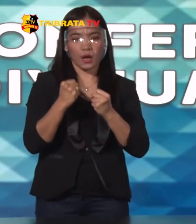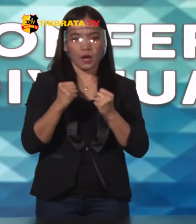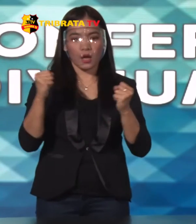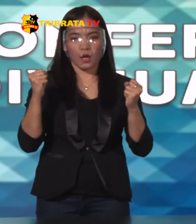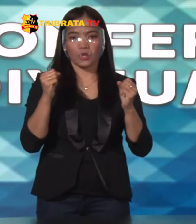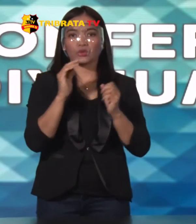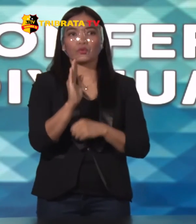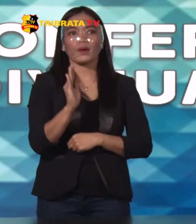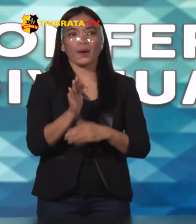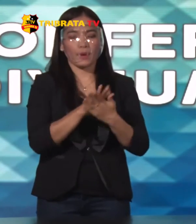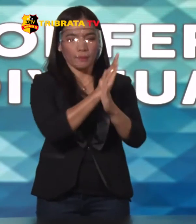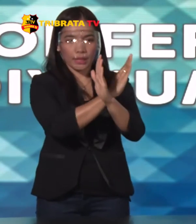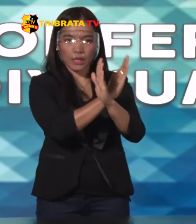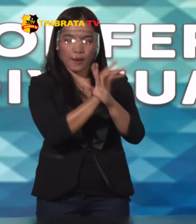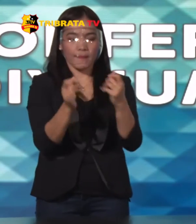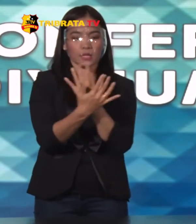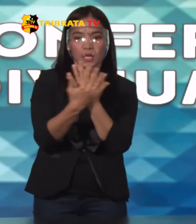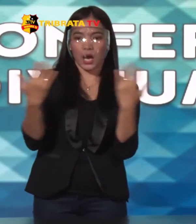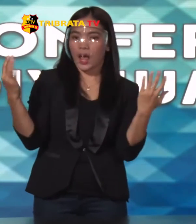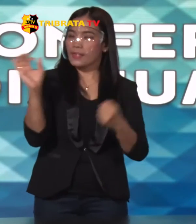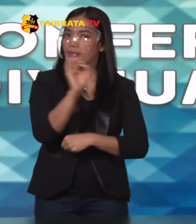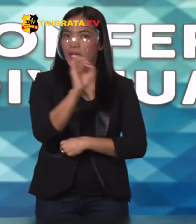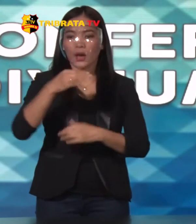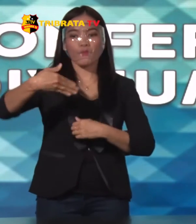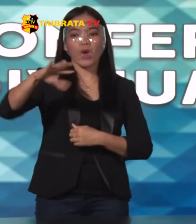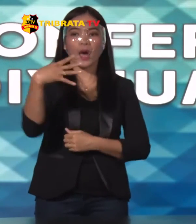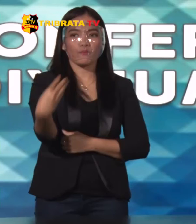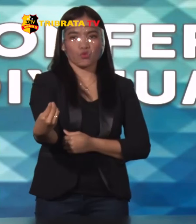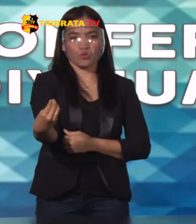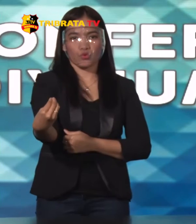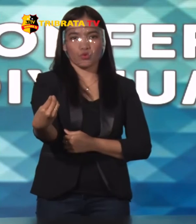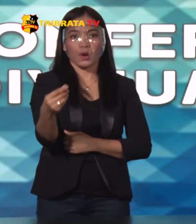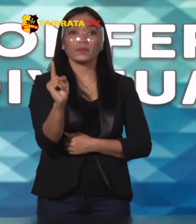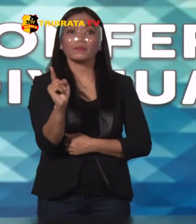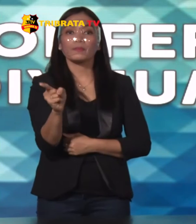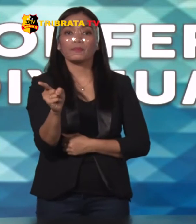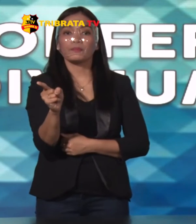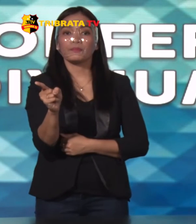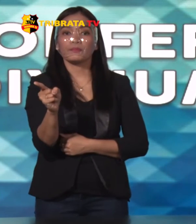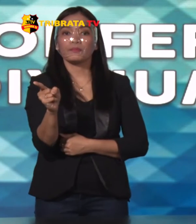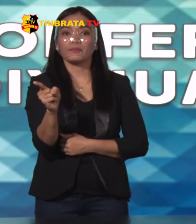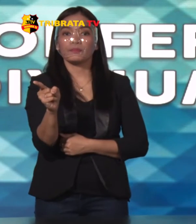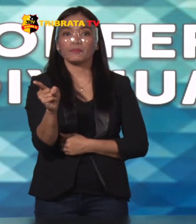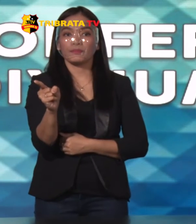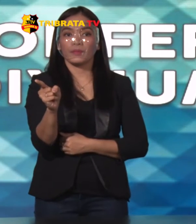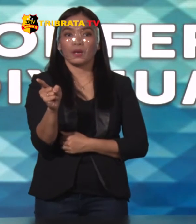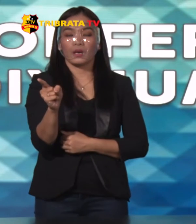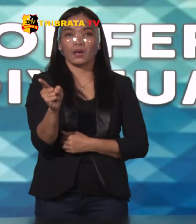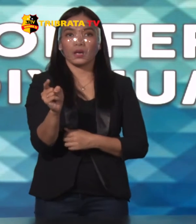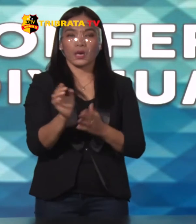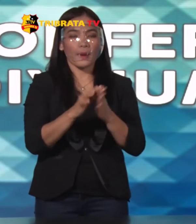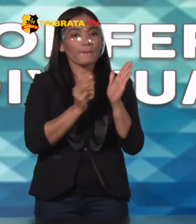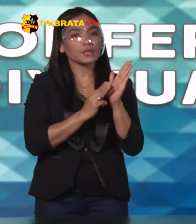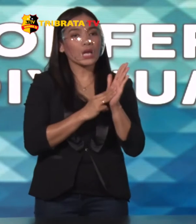mencegah masyarakat untuk tidak melakukan mudik Karena dengan situasi